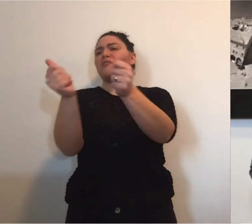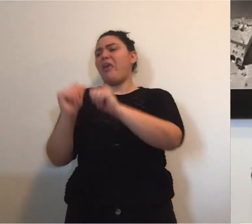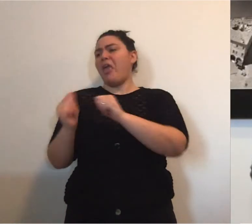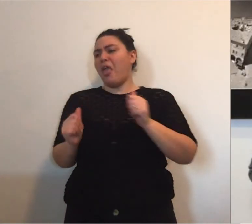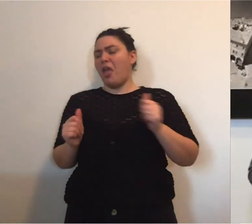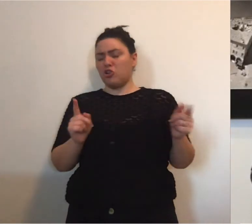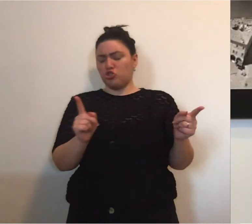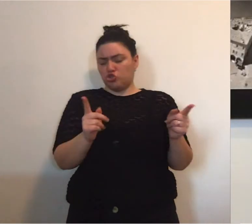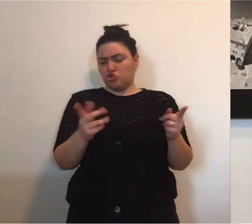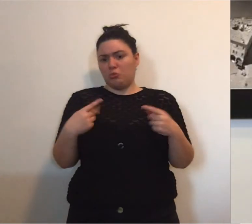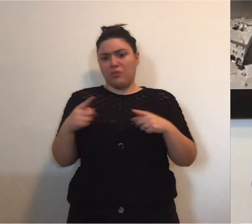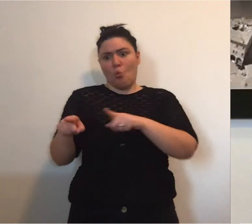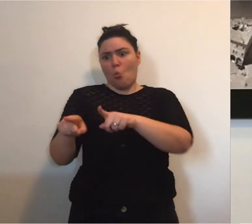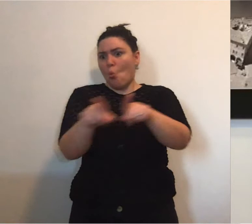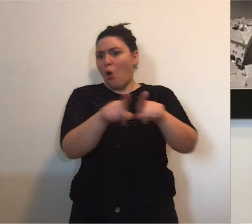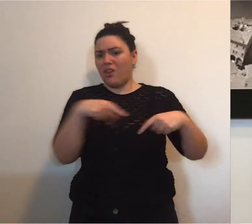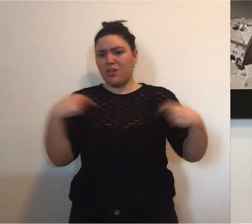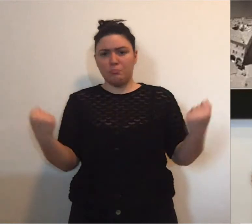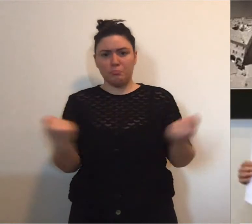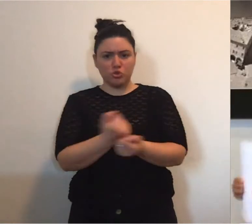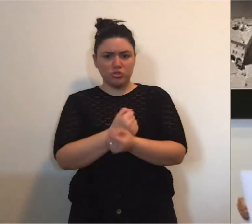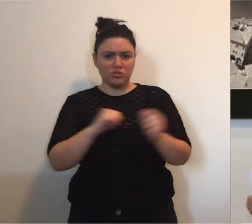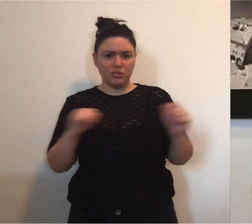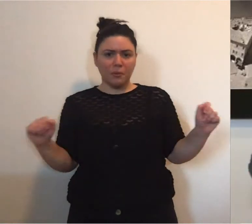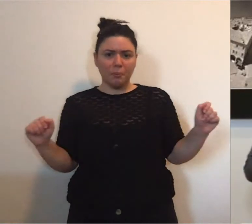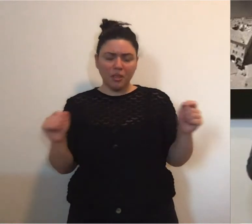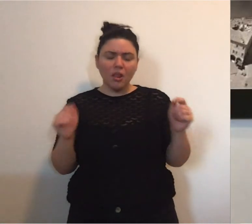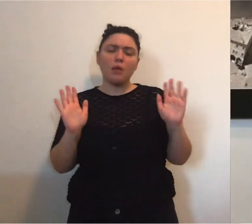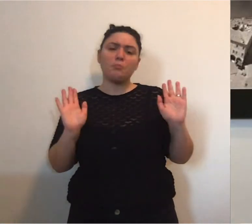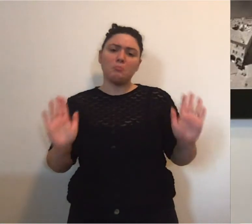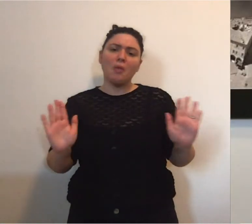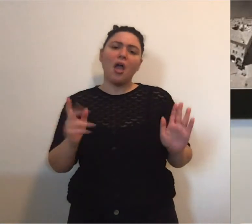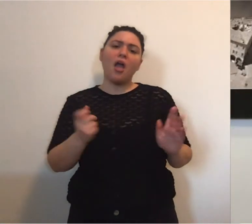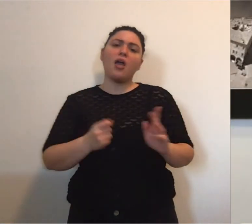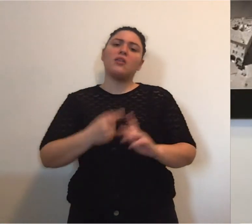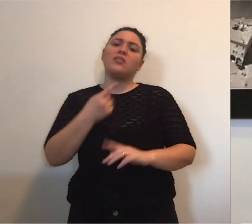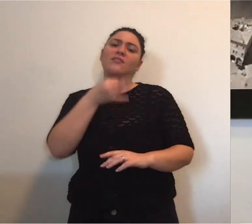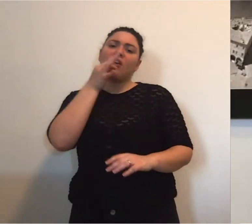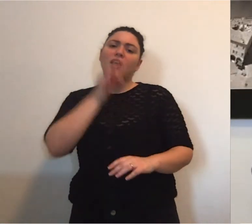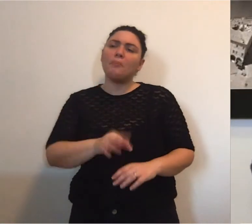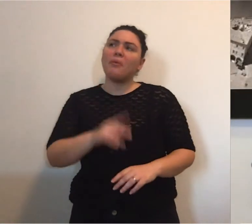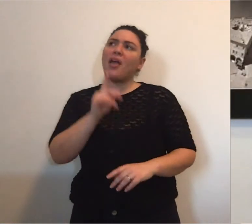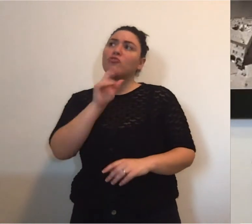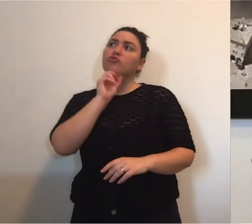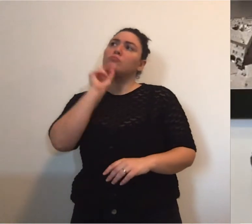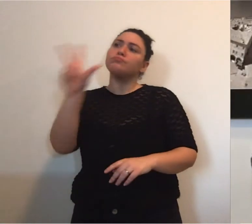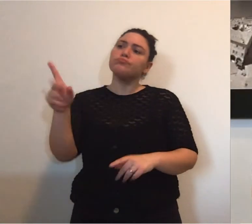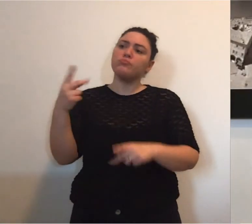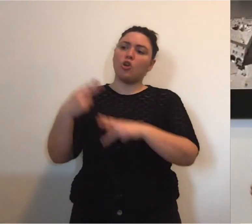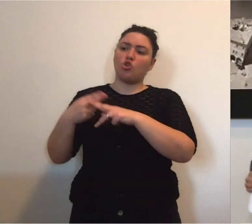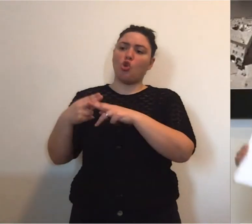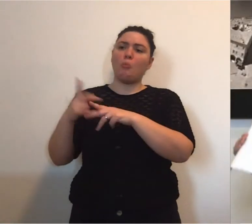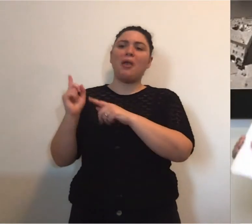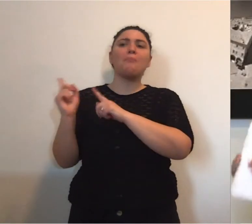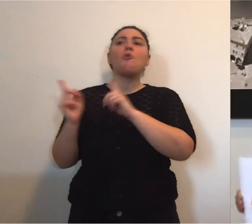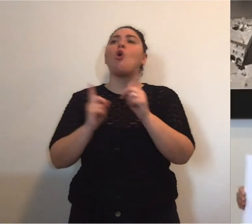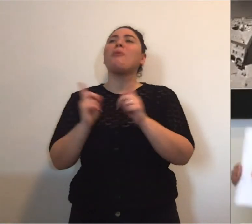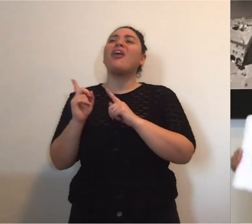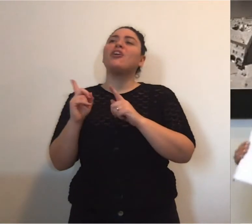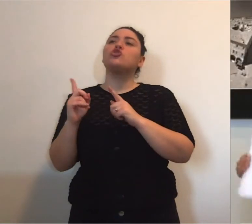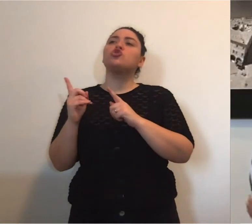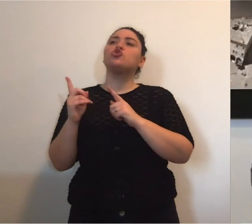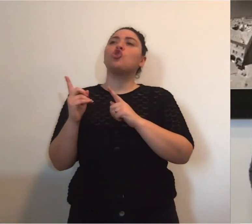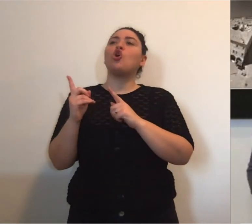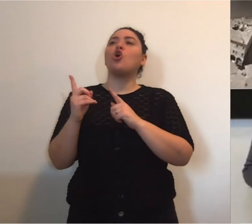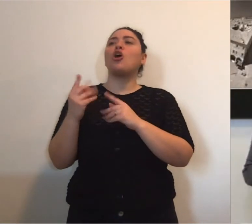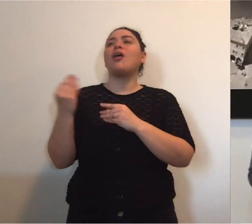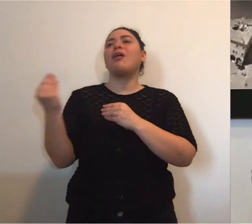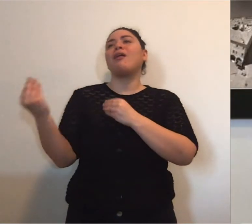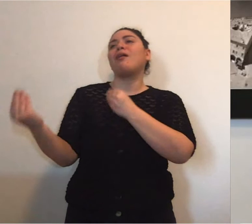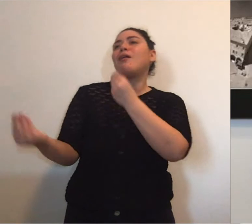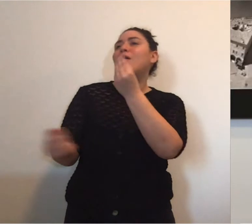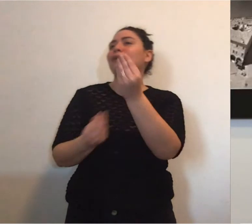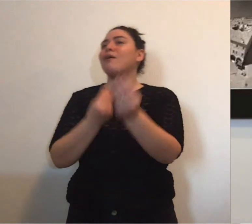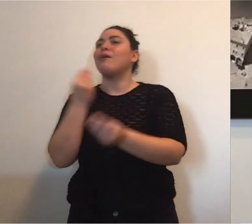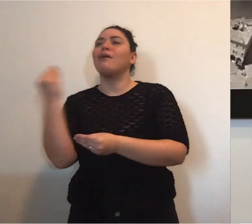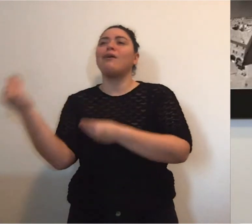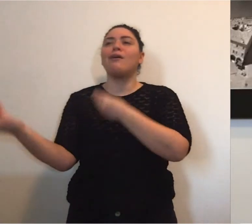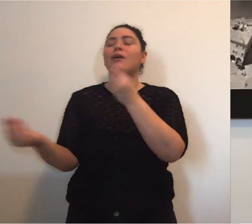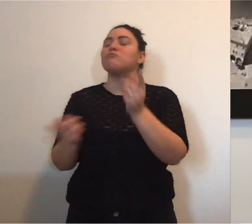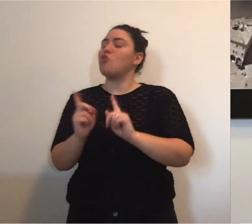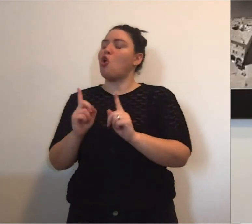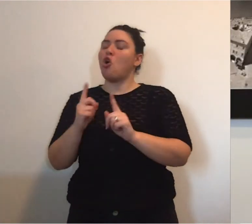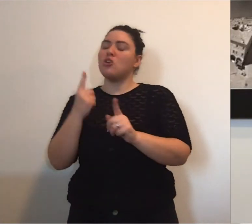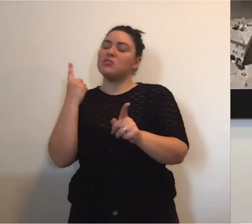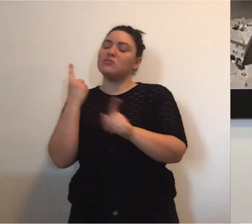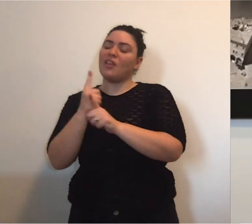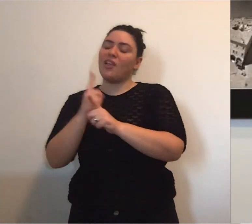ognuno di noi con le proprie differenze perché non potremo mai essere tutti uguali sia capace di mandare questo messaggio a